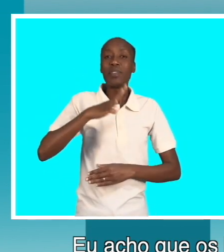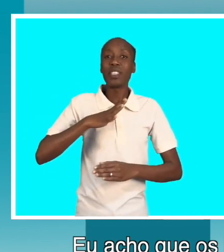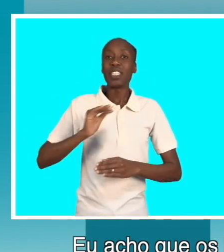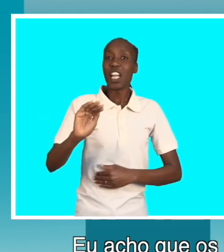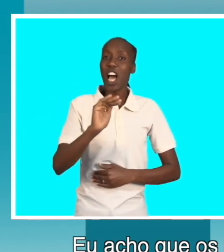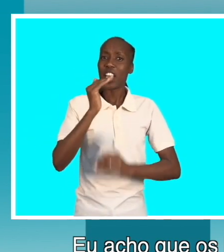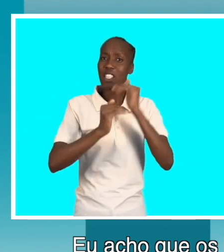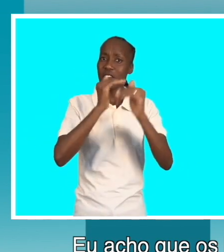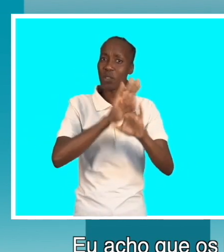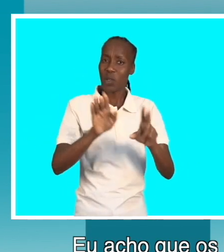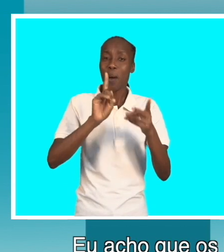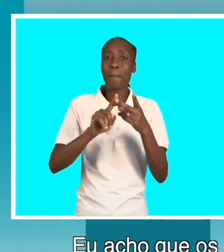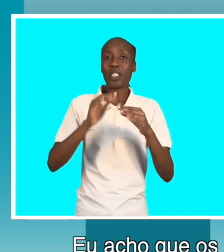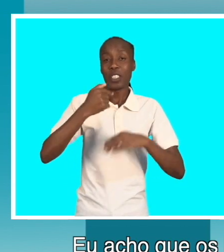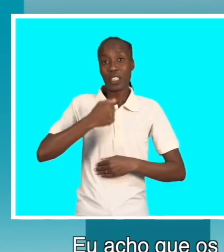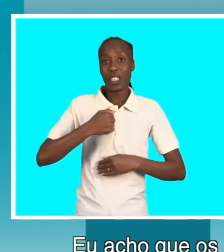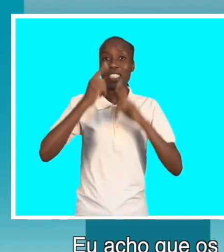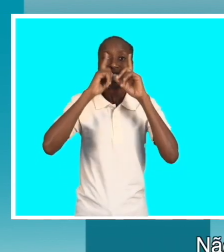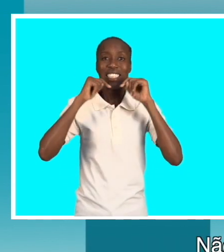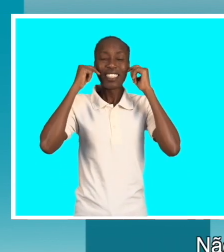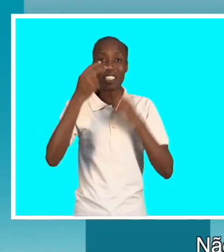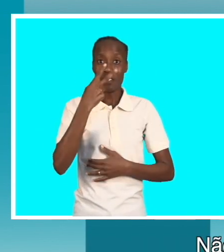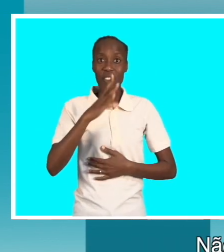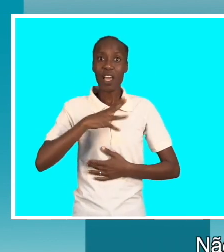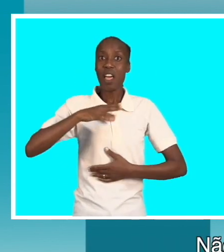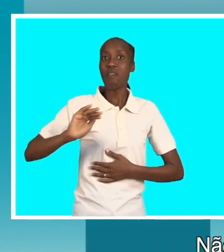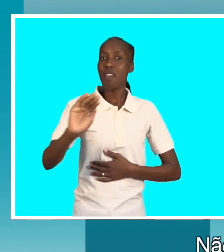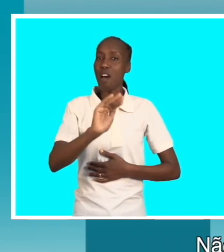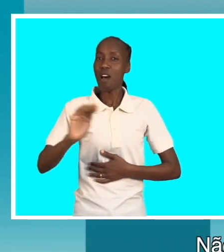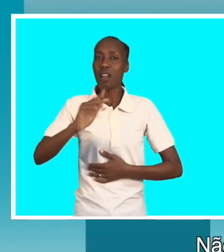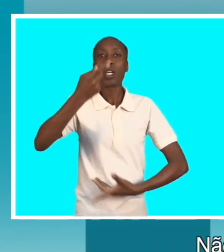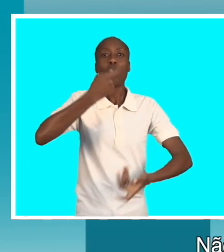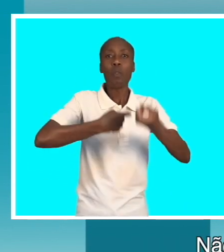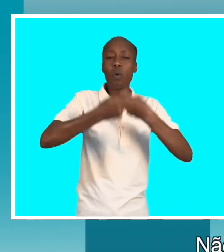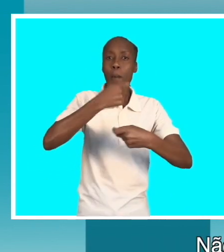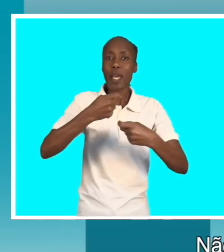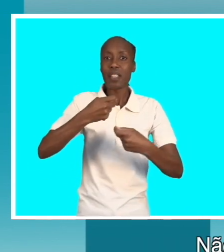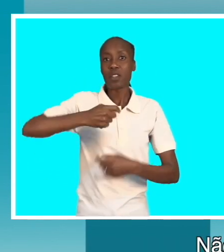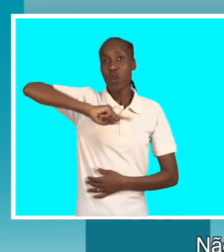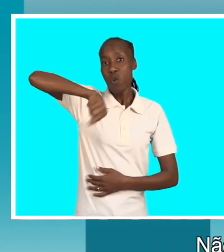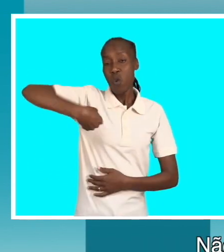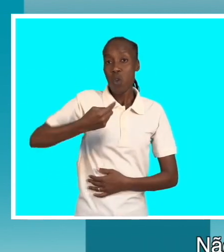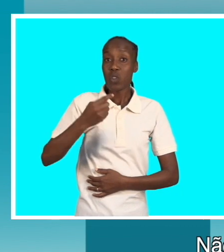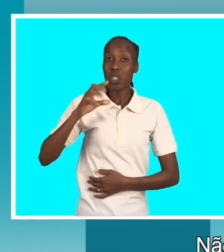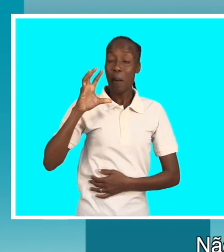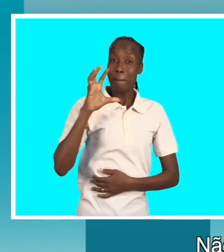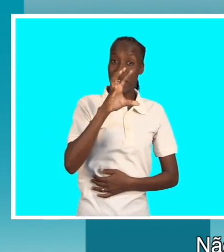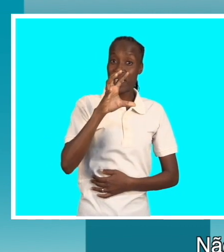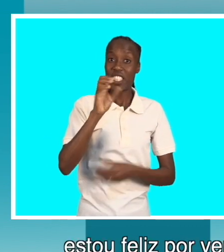fortalizando ainda mais. Não só na área de desenvolvimento, mas eu estou feliz para ver